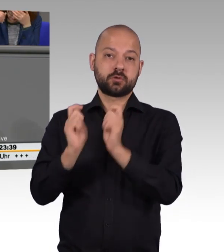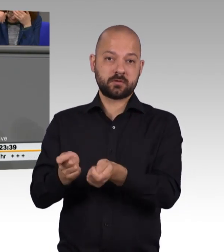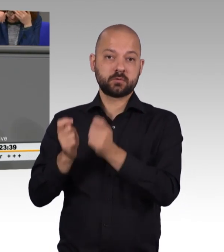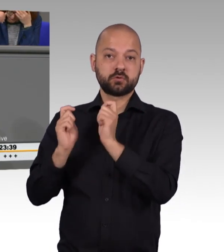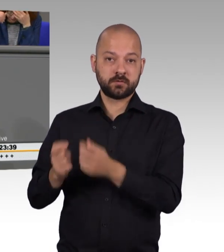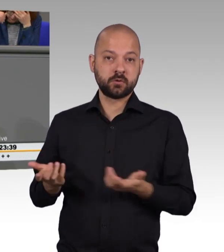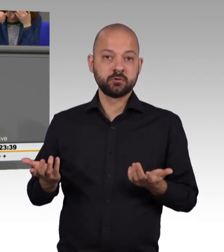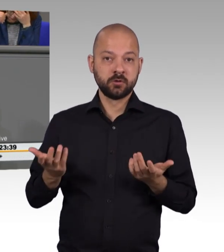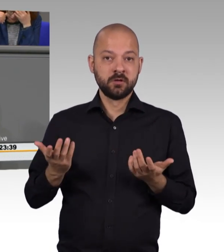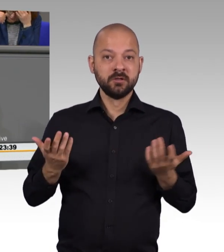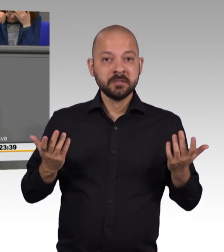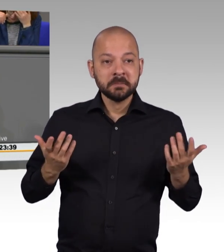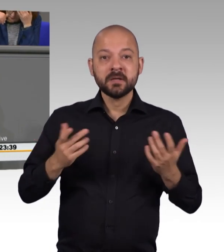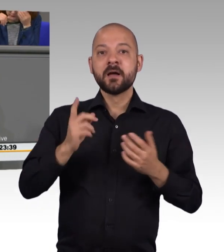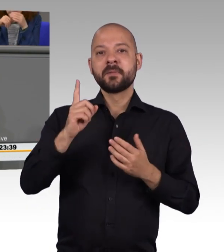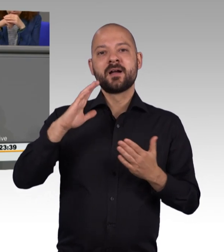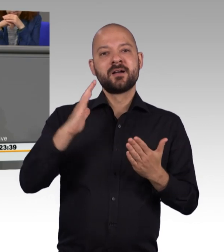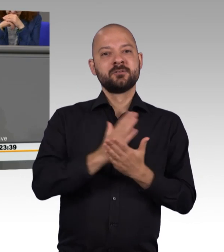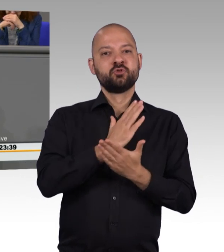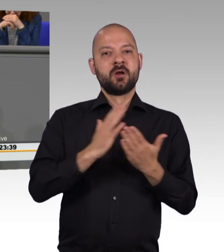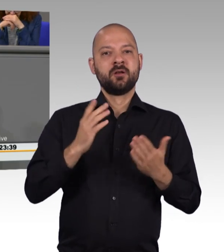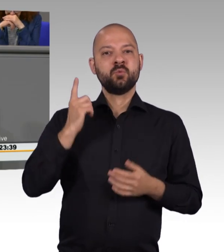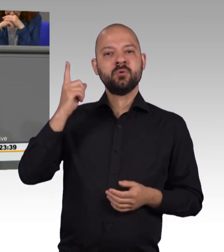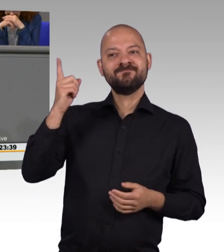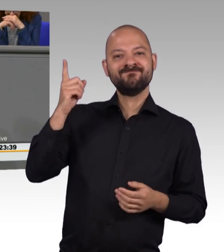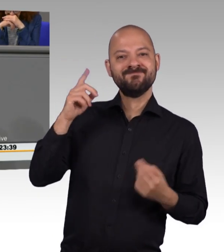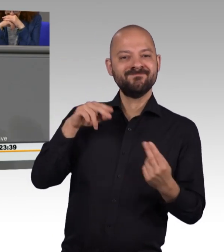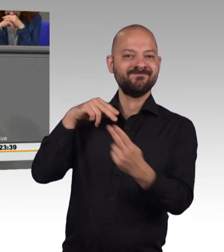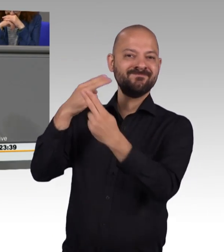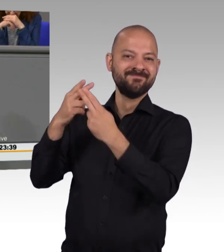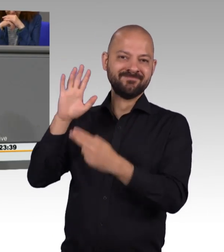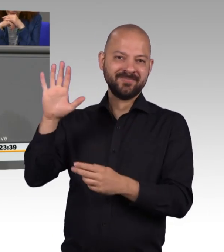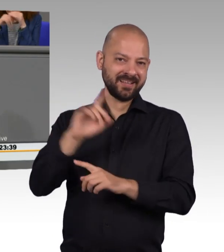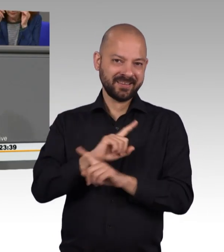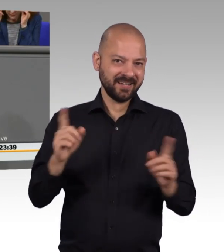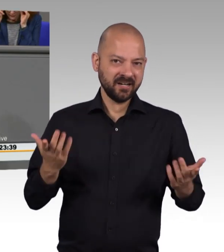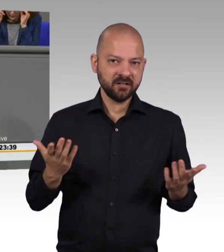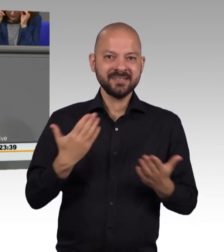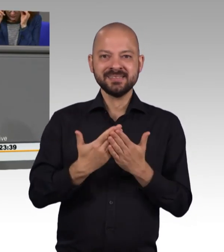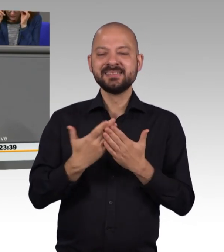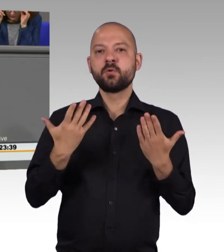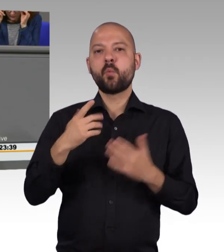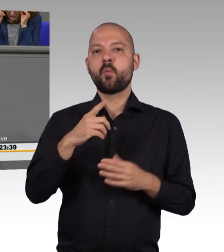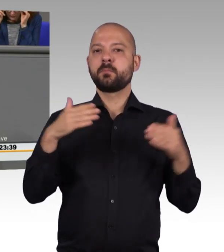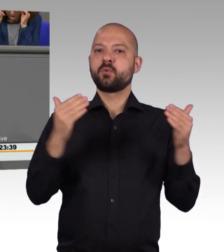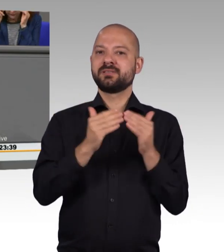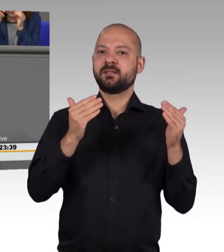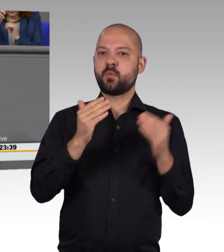Bundesverfassungsgerichts entsprechen. Hier waren die Anträge der Opposition entsprechend abzulehnen in der